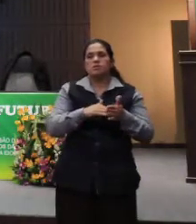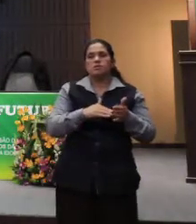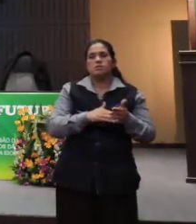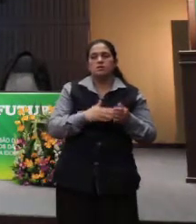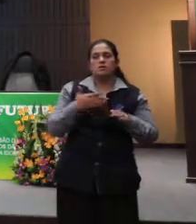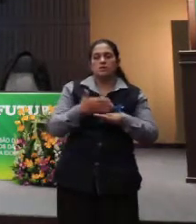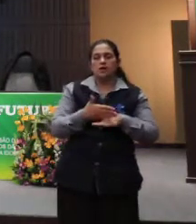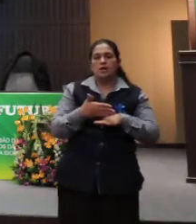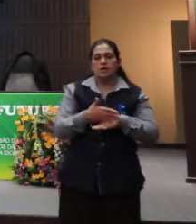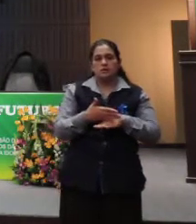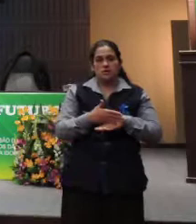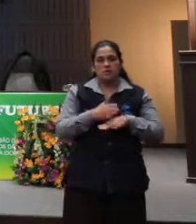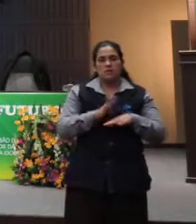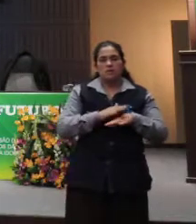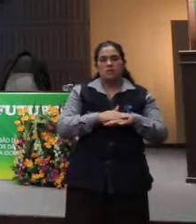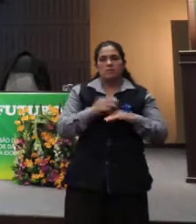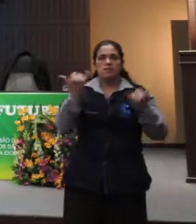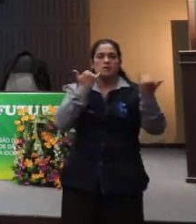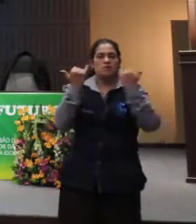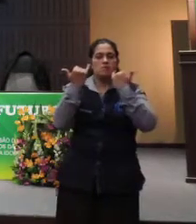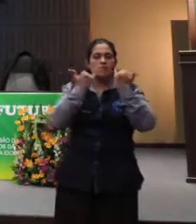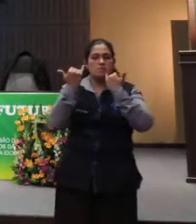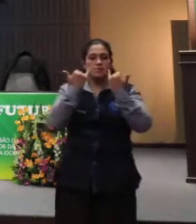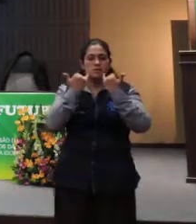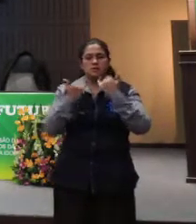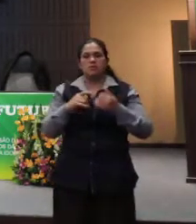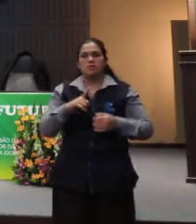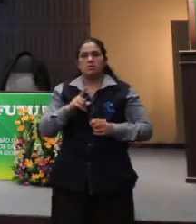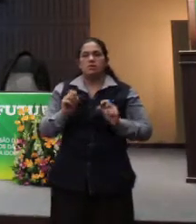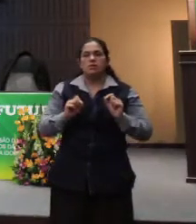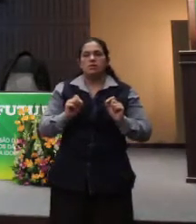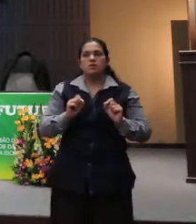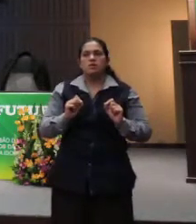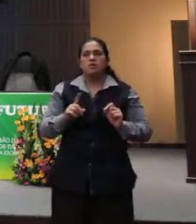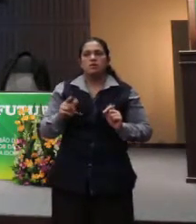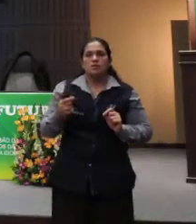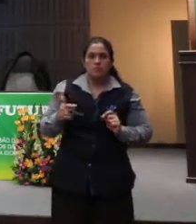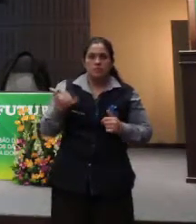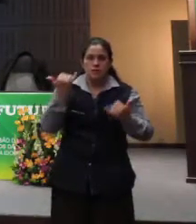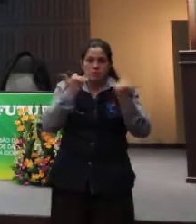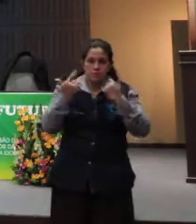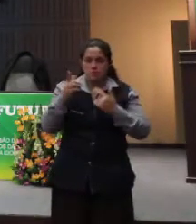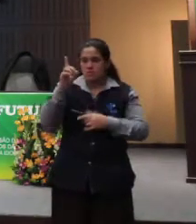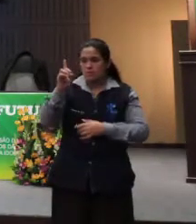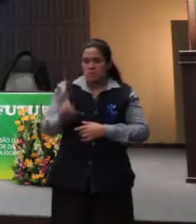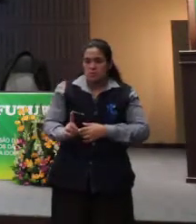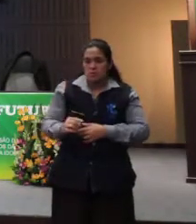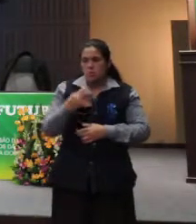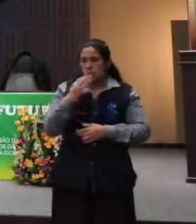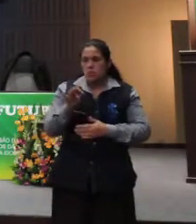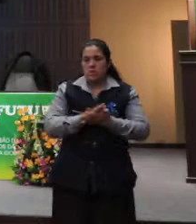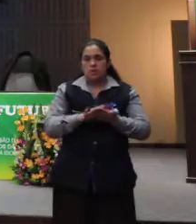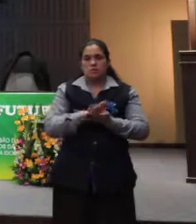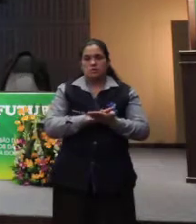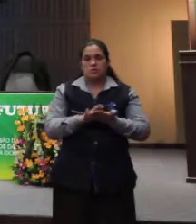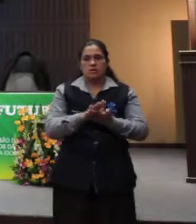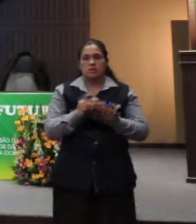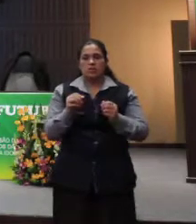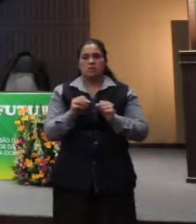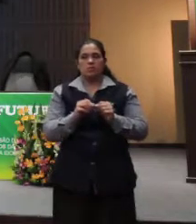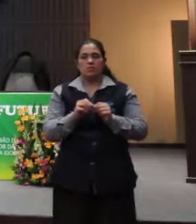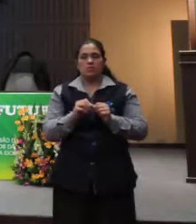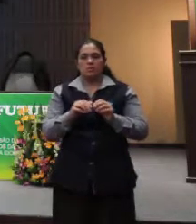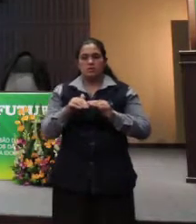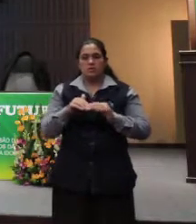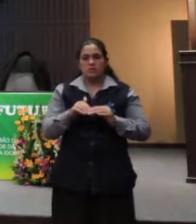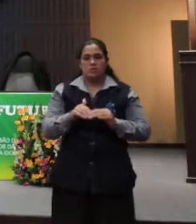do acesso, principalmente à informação, quem não é informado, não sabe que direito tem, não sabe nem onde nem como exigir.